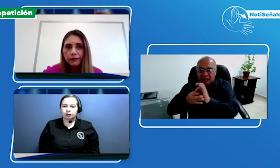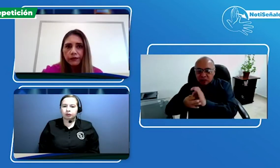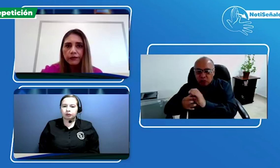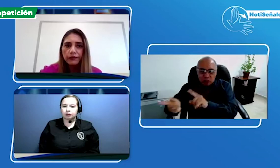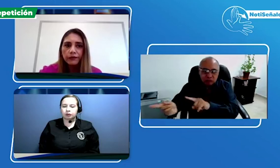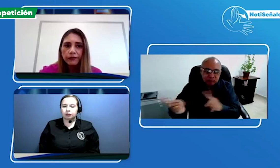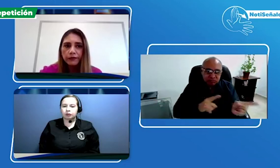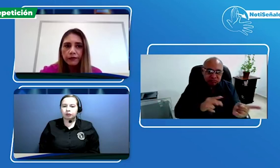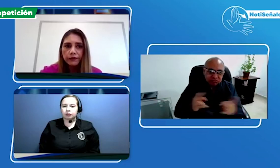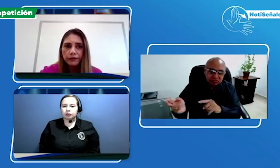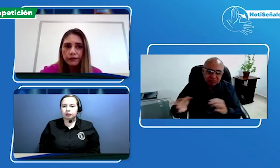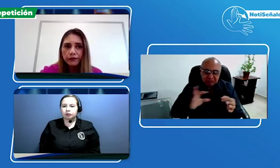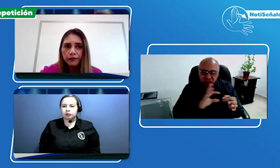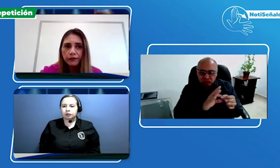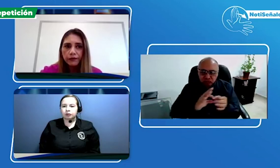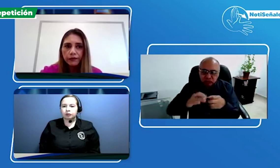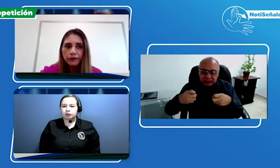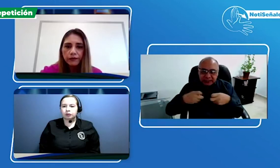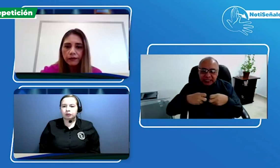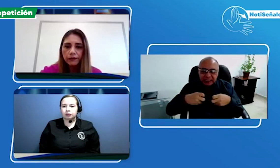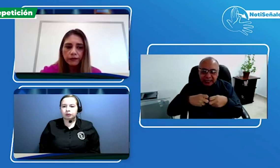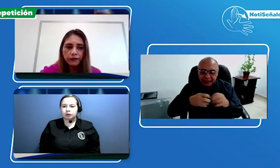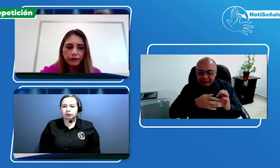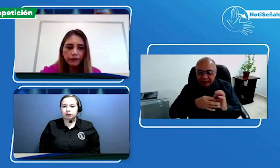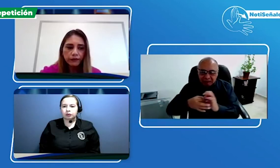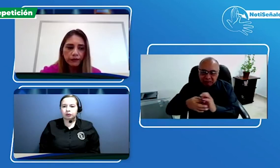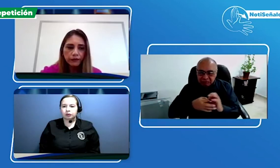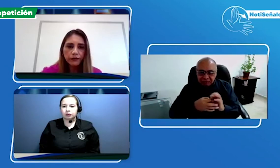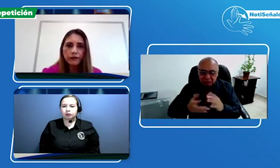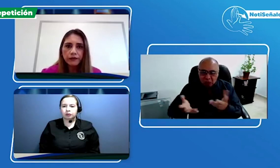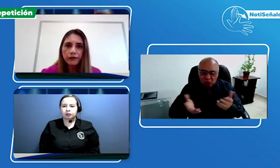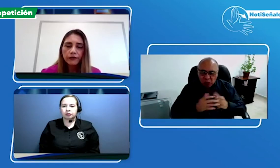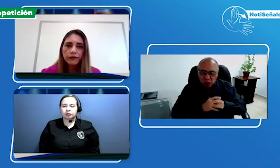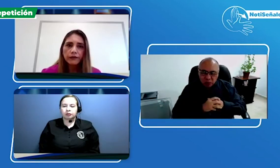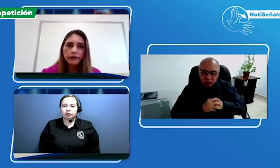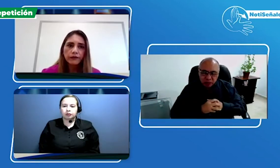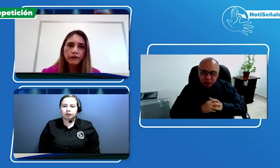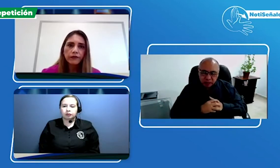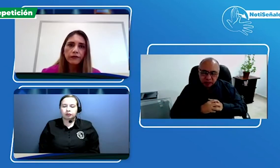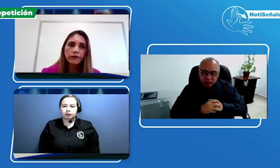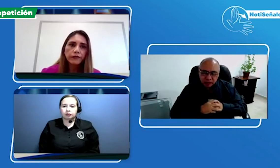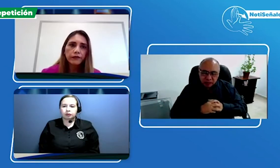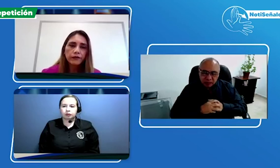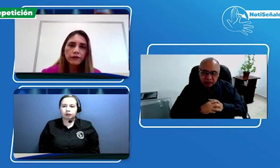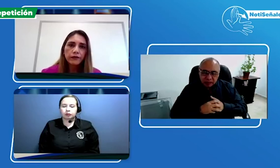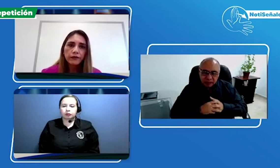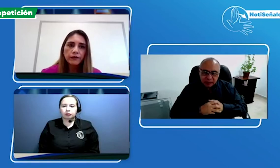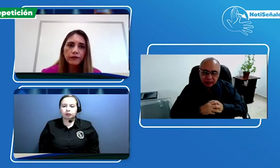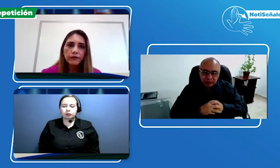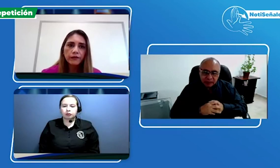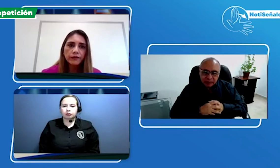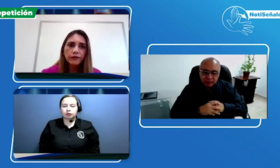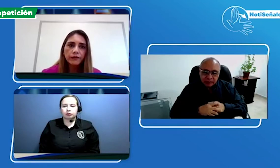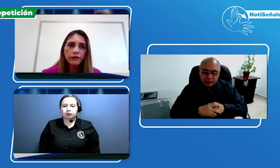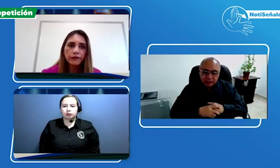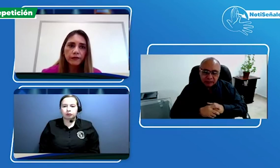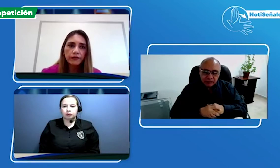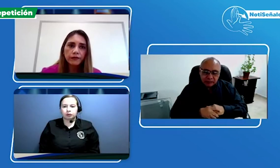se acerca y pues no cuenta con un buen puente comunicativo. De ahí mi segunda pregunta, ¿cómo ha sido este trabajo de ustedes en Sinergia con